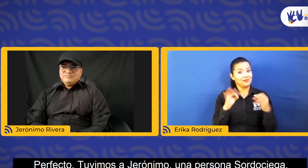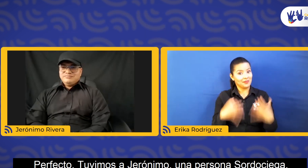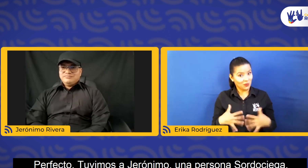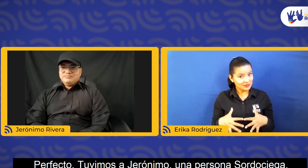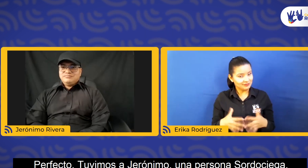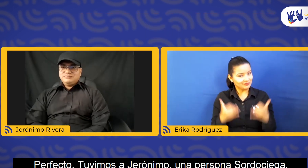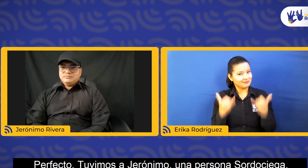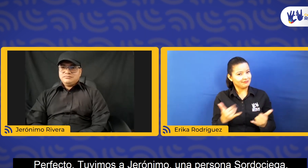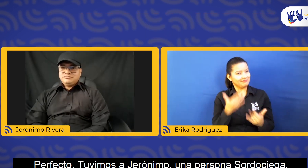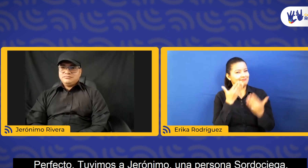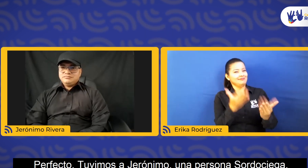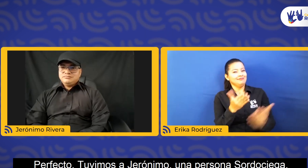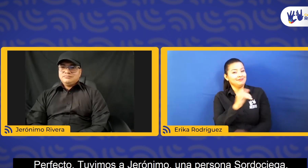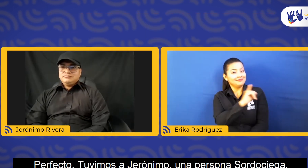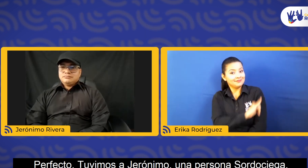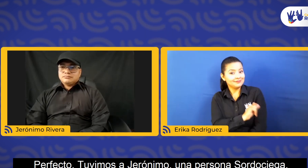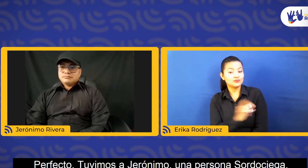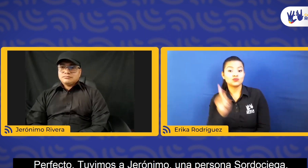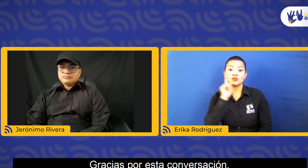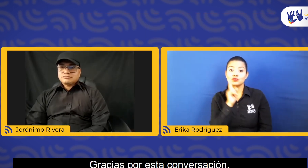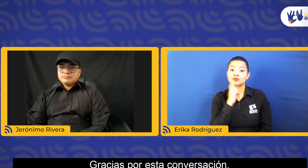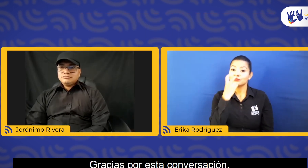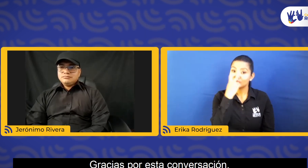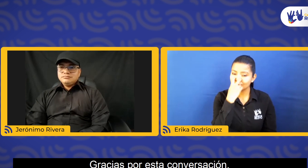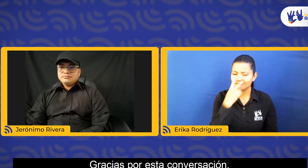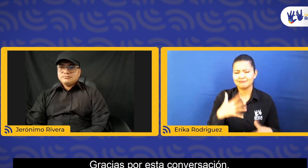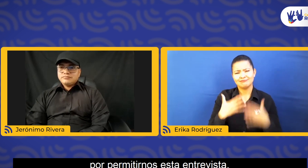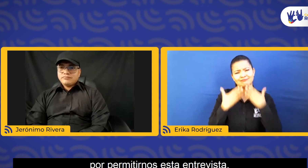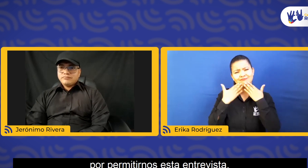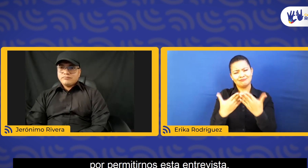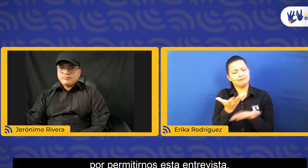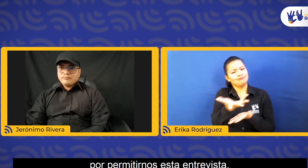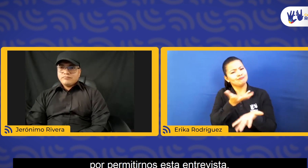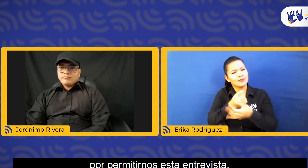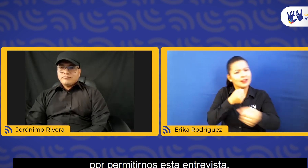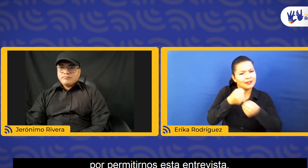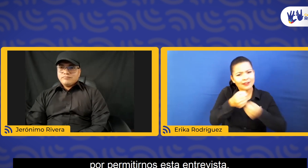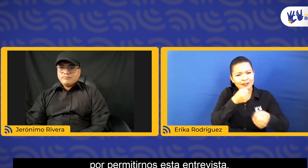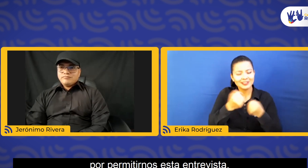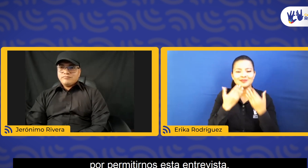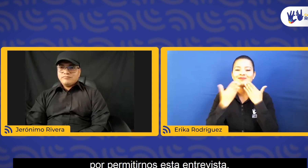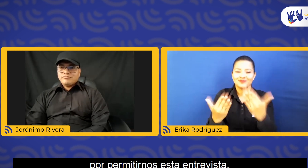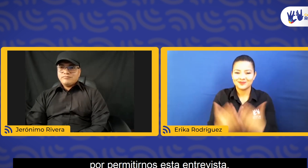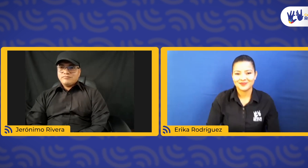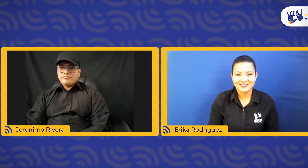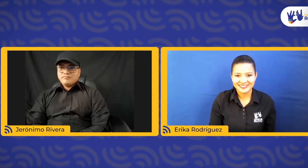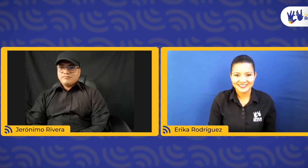Perfecto. Tuvimos a Jerónimo, una persona sordociega. Gracias por esta conversación, por permitirnos esta entrevista.